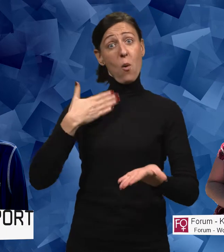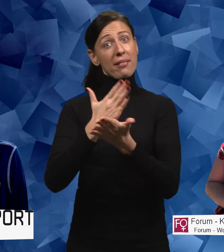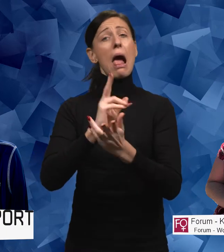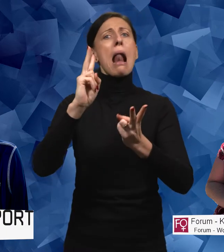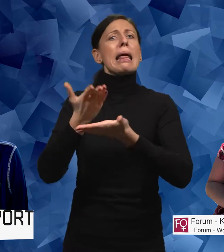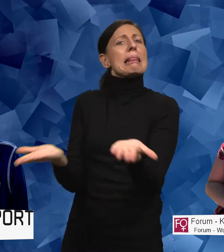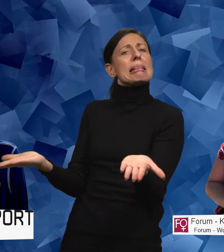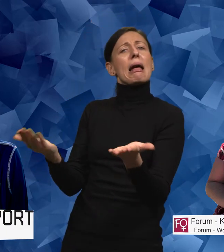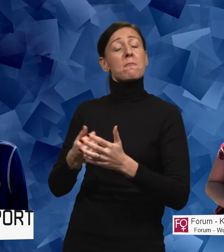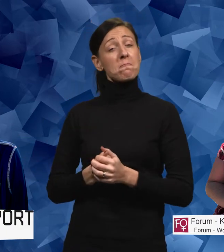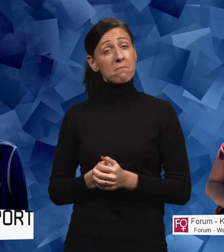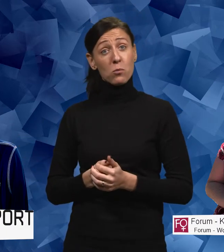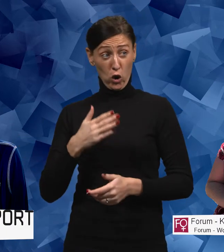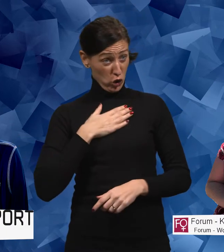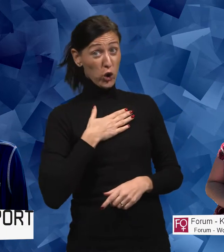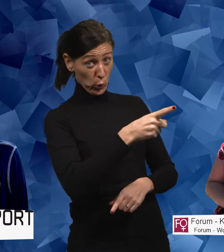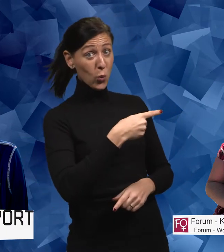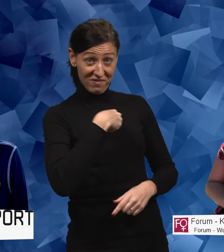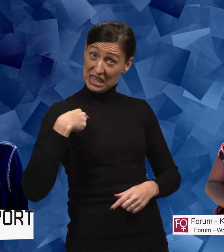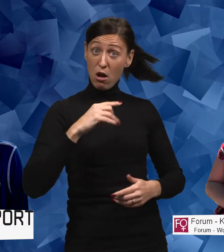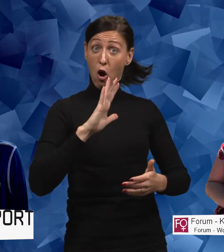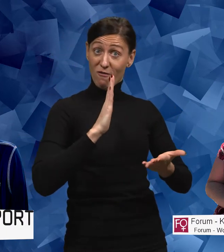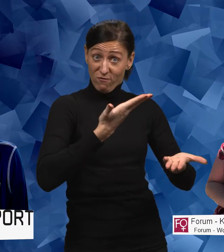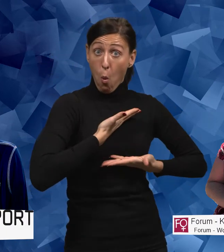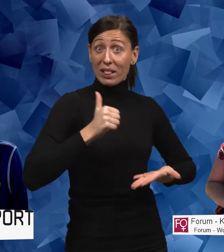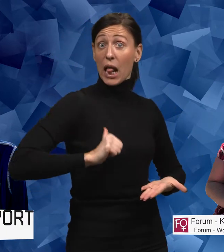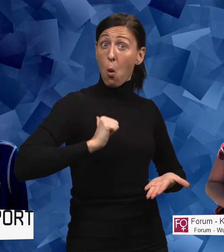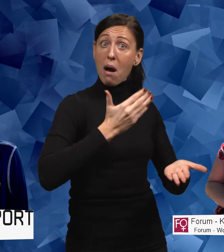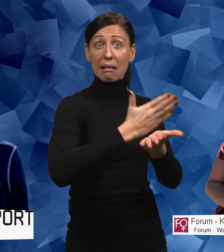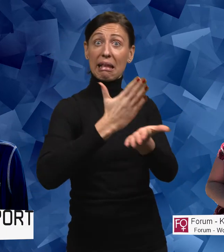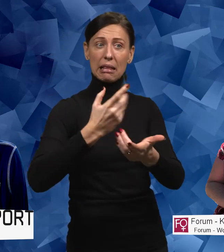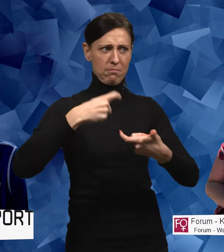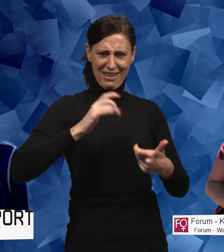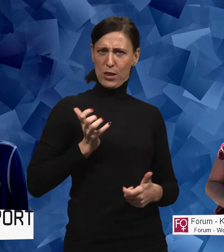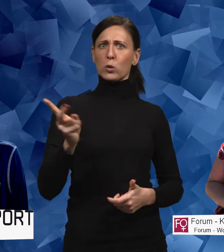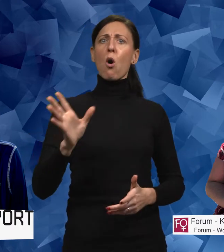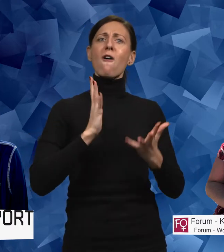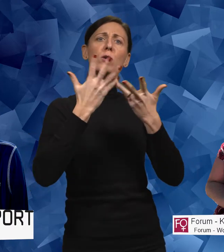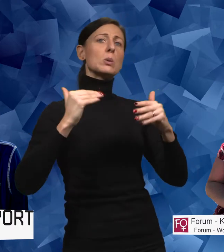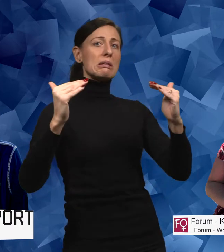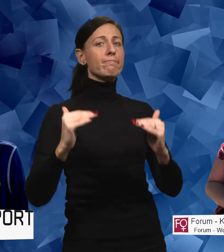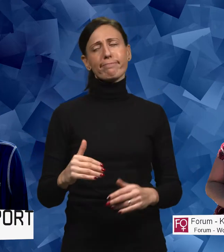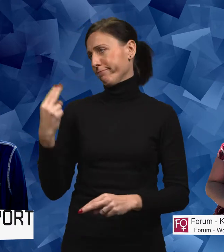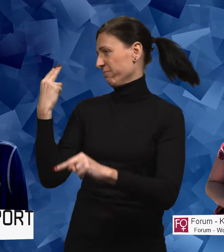eller inte. Tycker du att vi har tillgång till de här rättigheterna? Vi är kvinnor med funktionsnedsättning? Nej, det tycker jag inte.